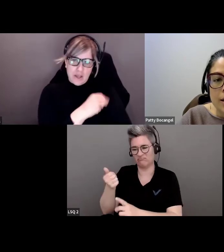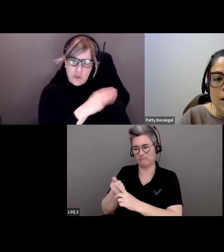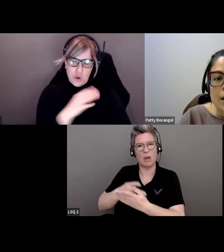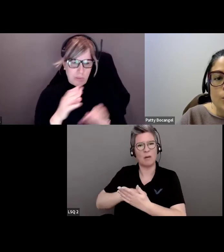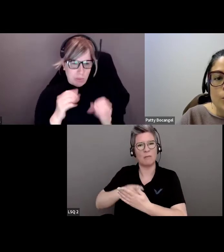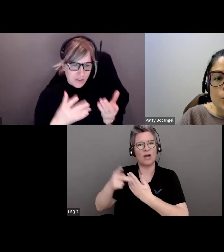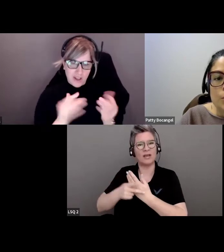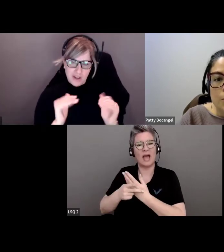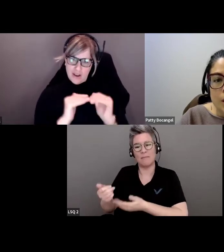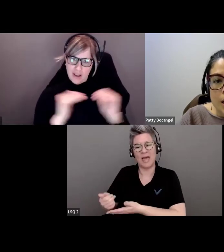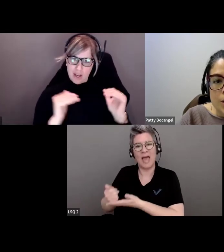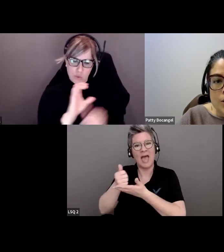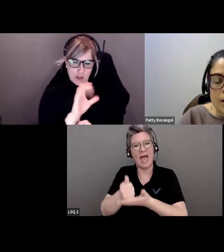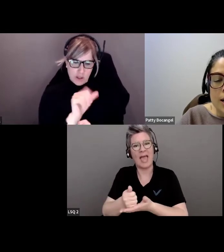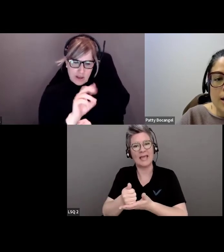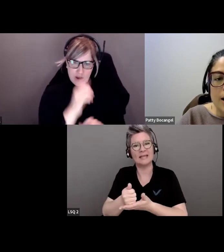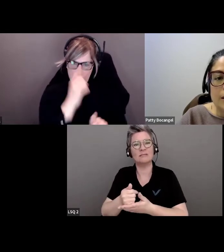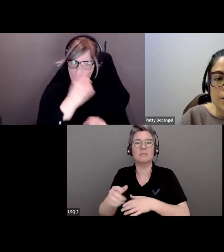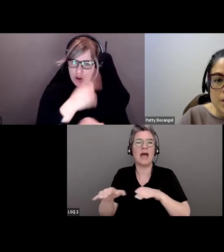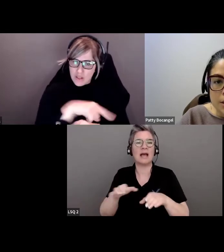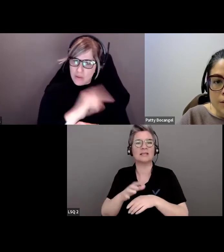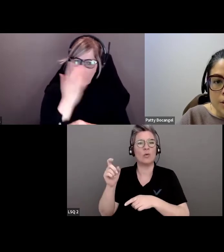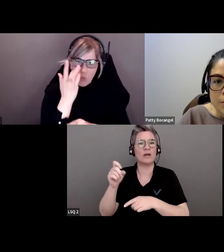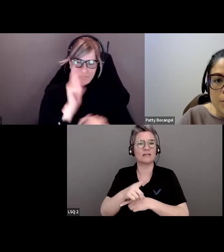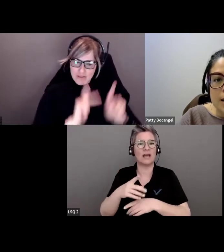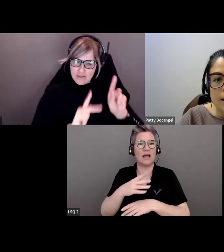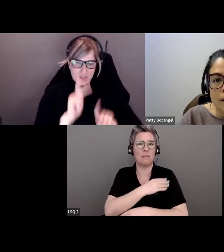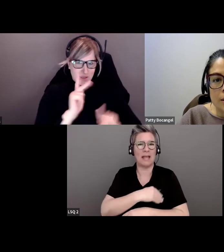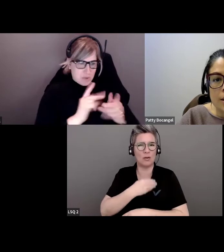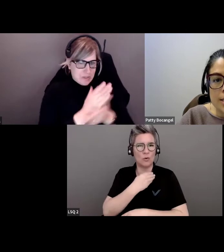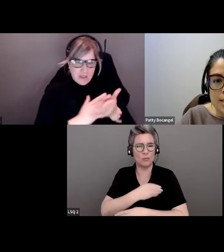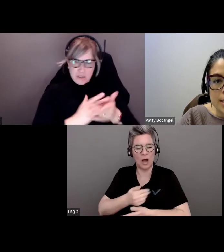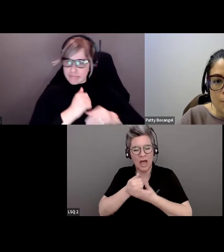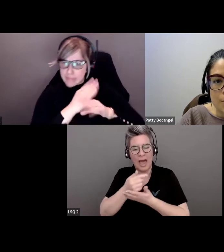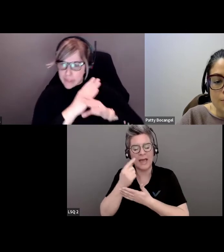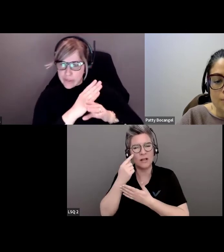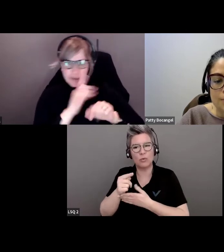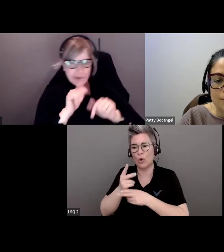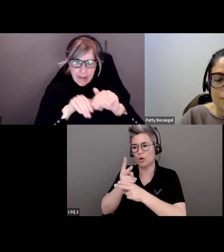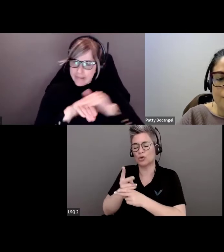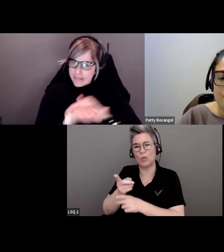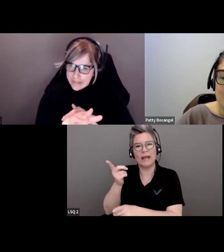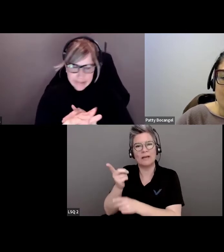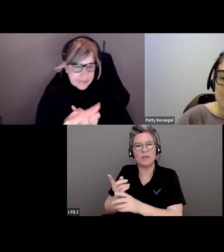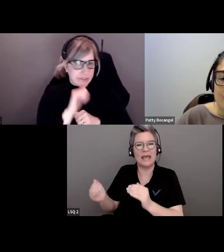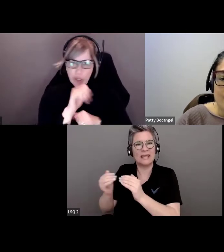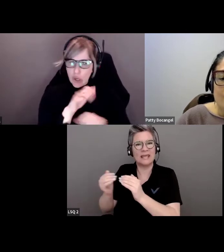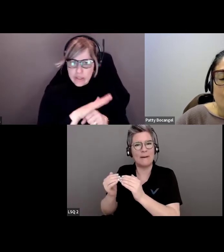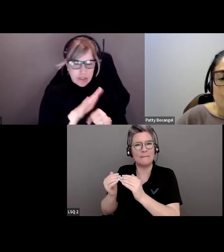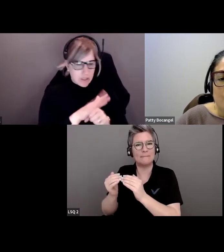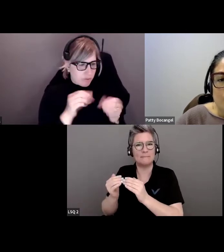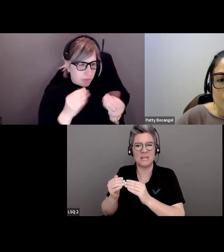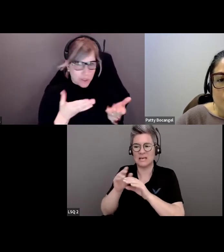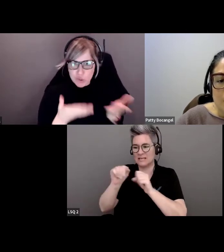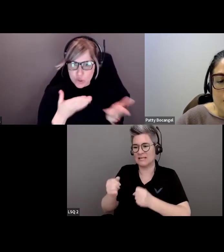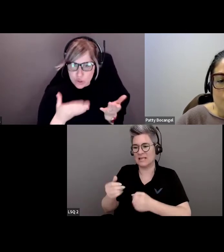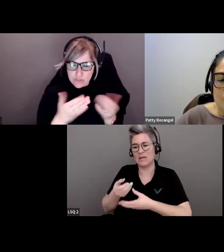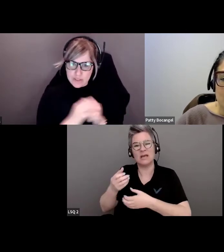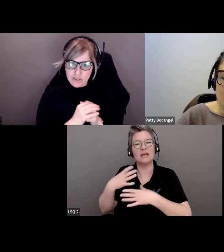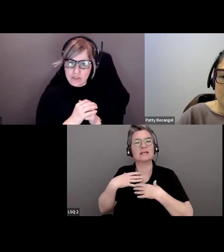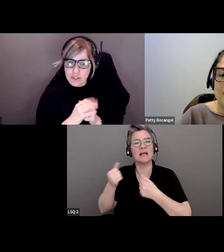Action Cancer Manitoba à offrir des soins équitables aux populations mal desservies par le système de santé.